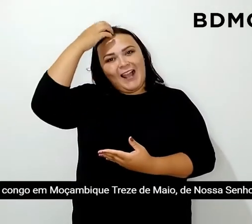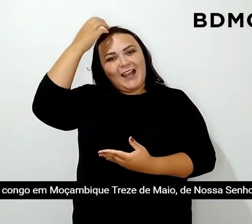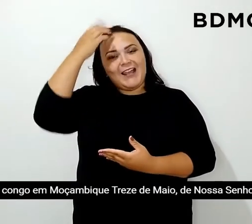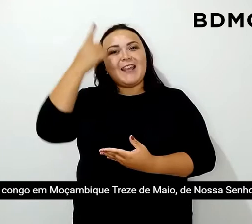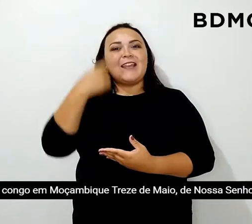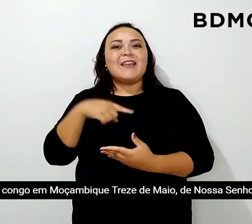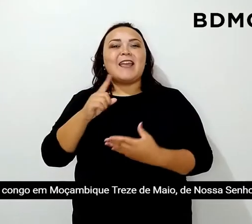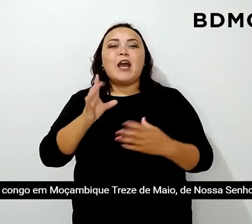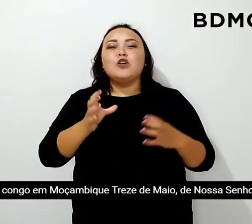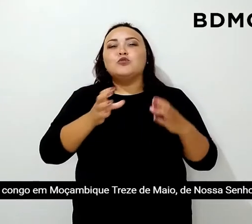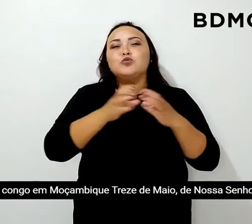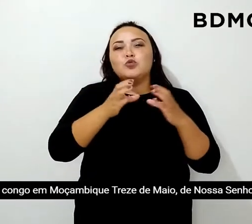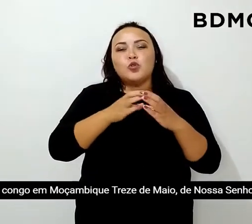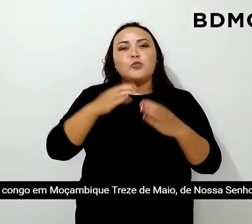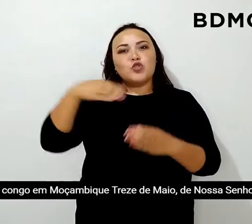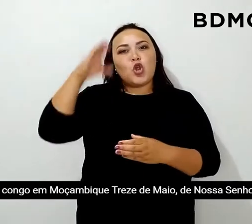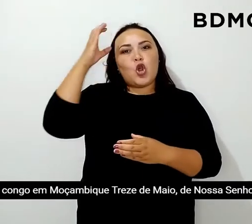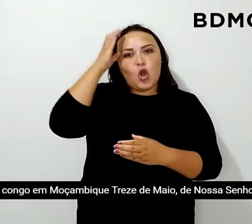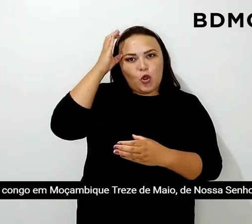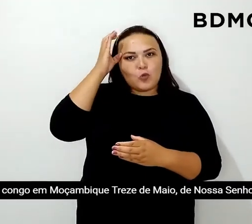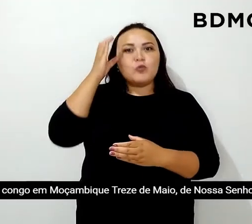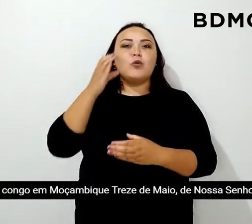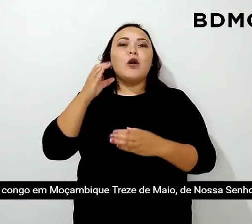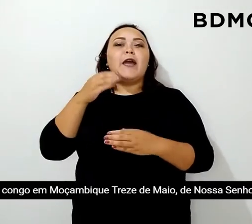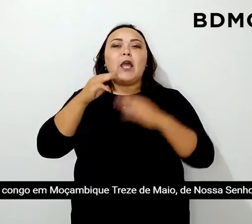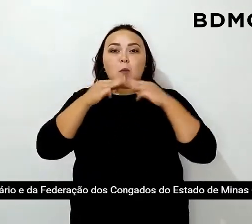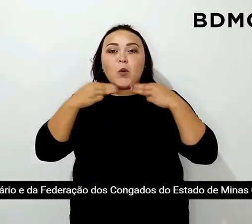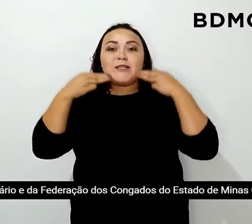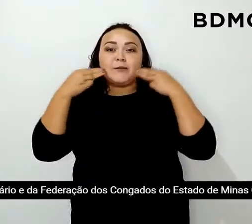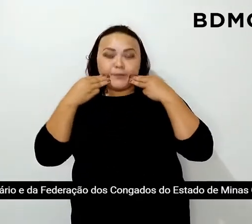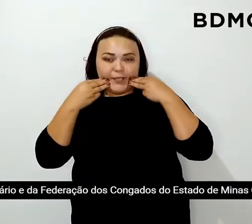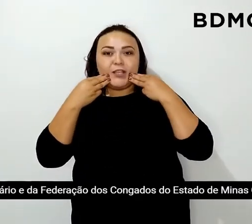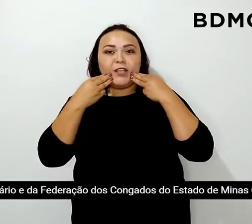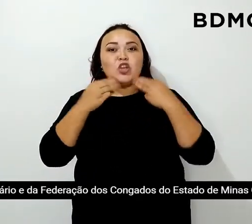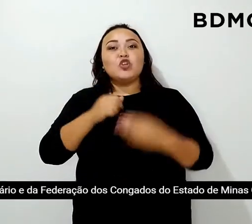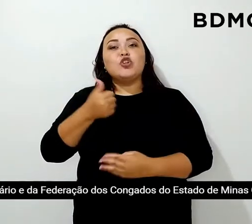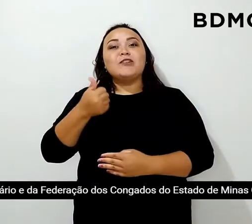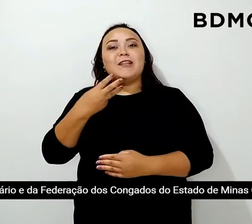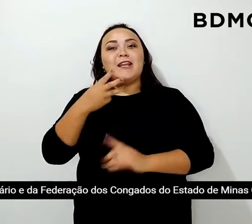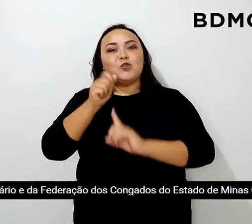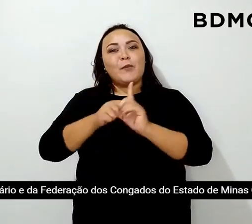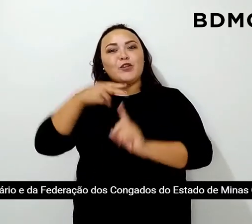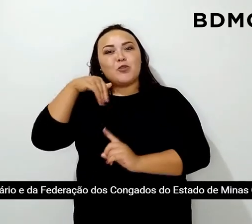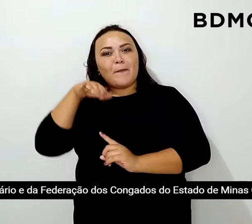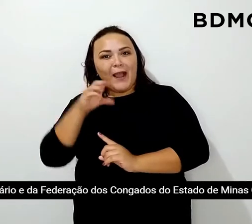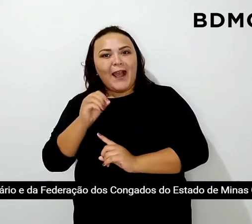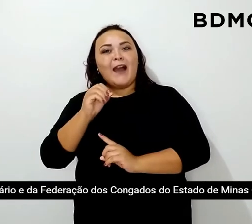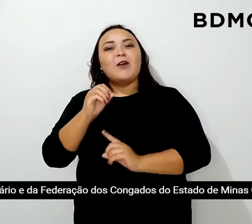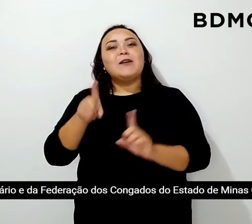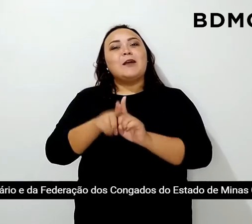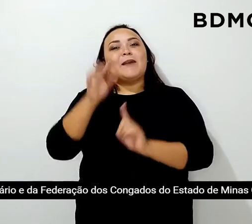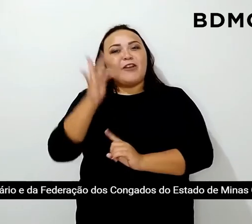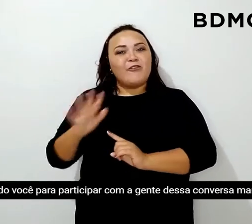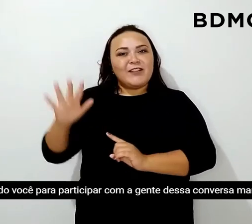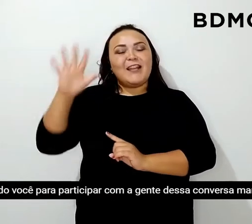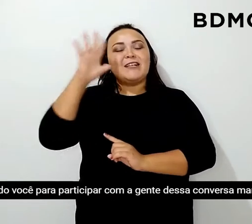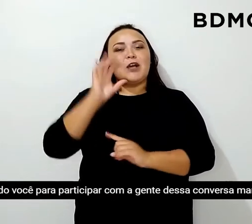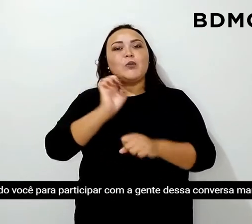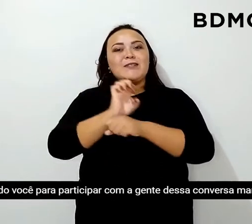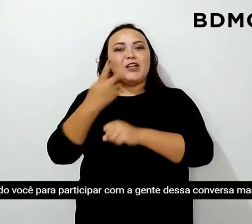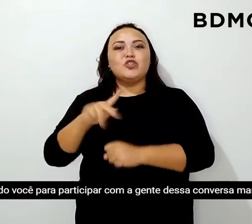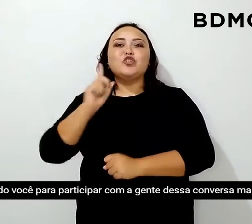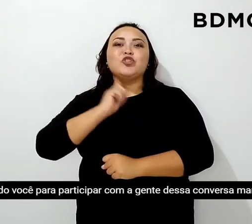Guardas de Conga e Moçambique, 13 de Maio, de Nossa Senhora do Rosário e da Federação dos Congados do Estado de Minas Gerais.